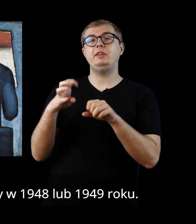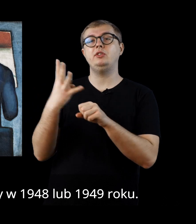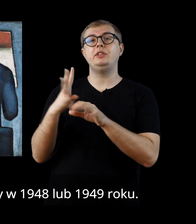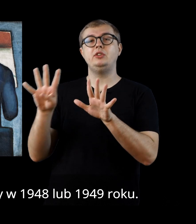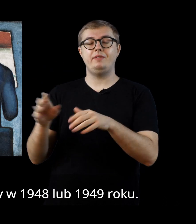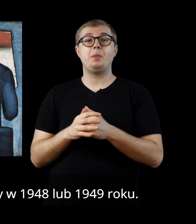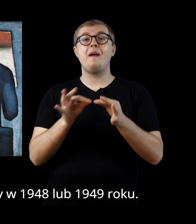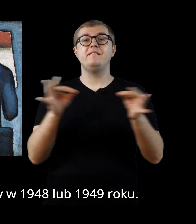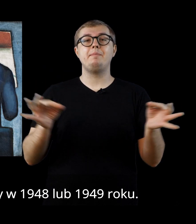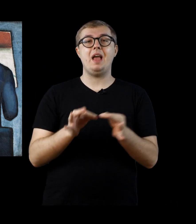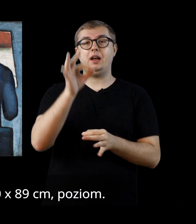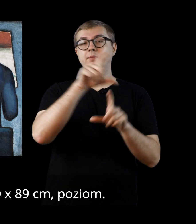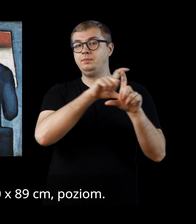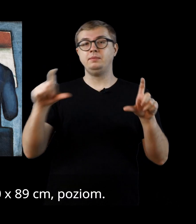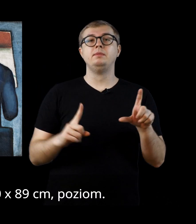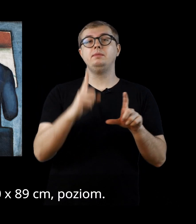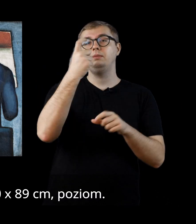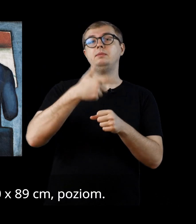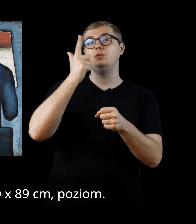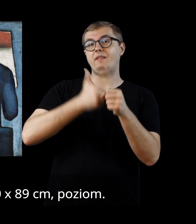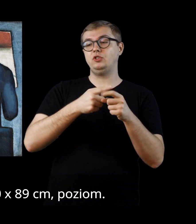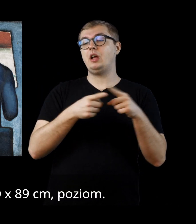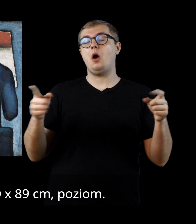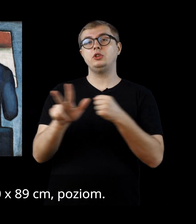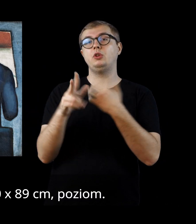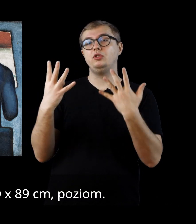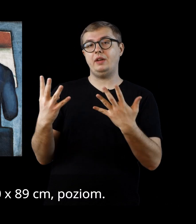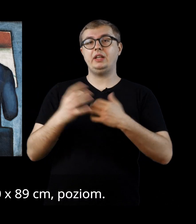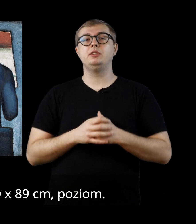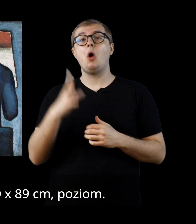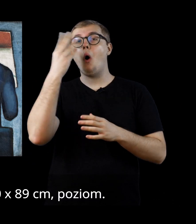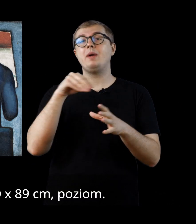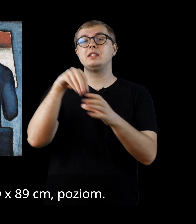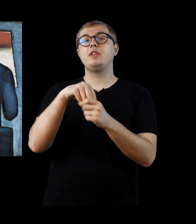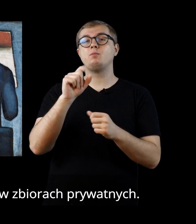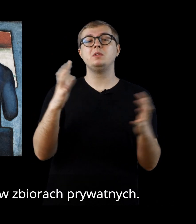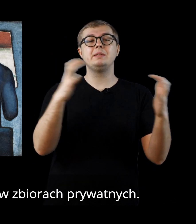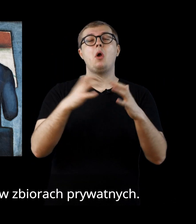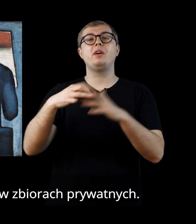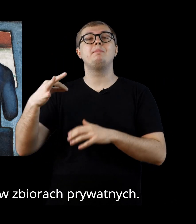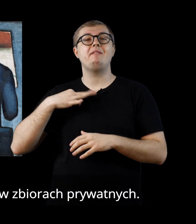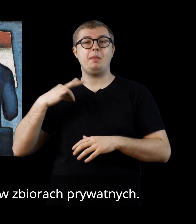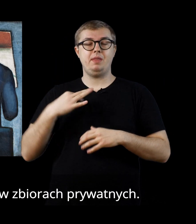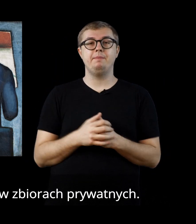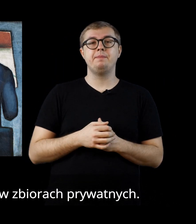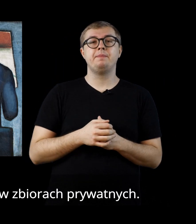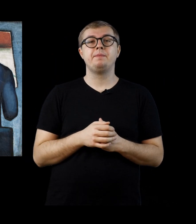1949 roku. Wymiary. 120 na 89 centymetrów poziom. Obraz znajduje się w zbiorach prywatnych.